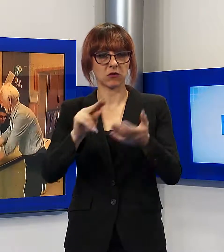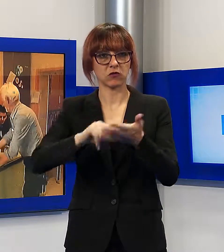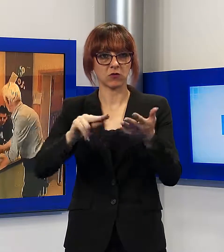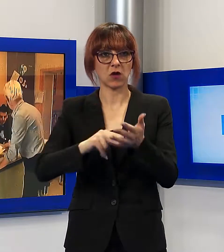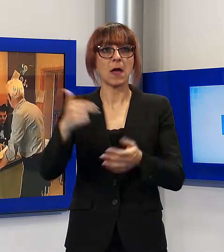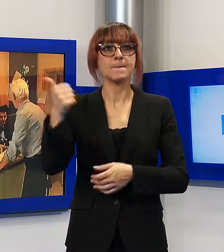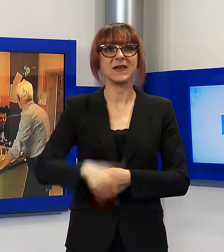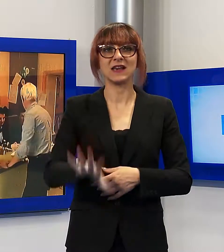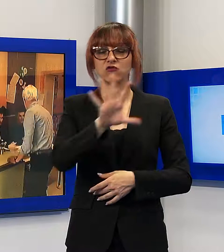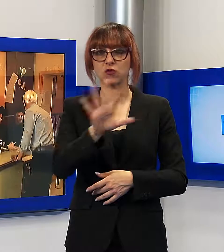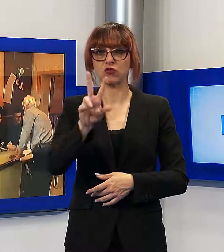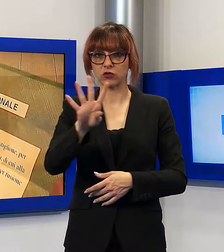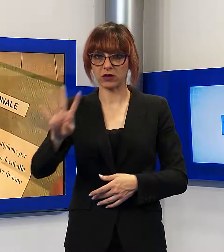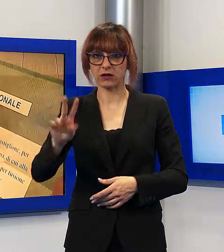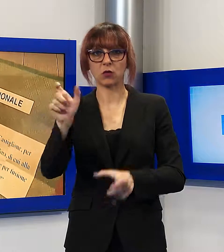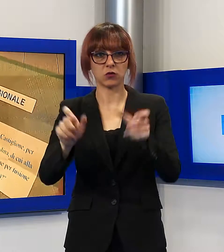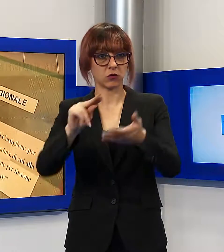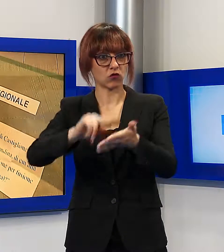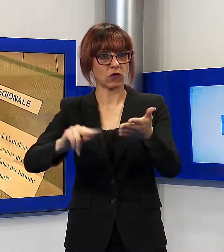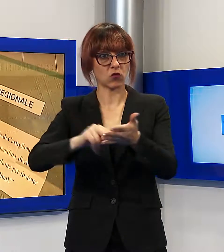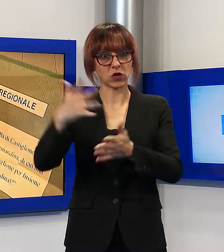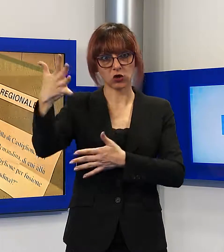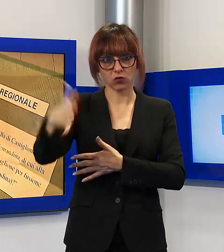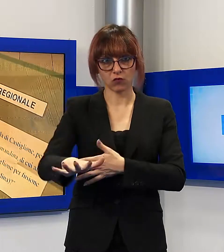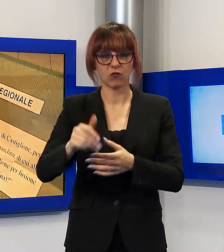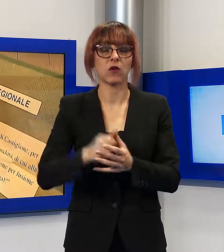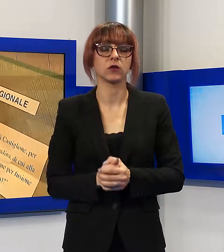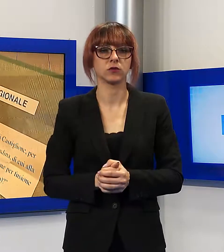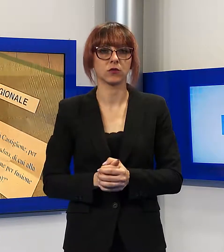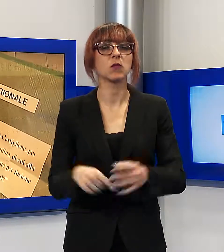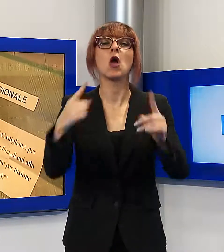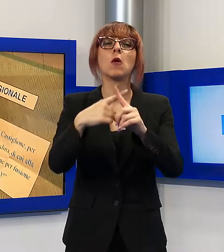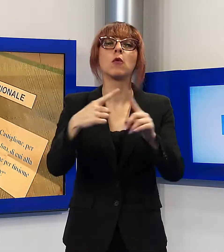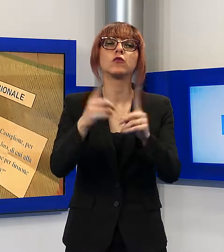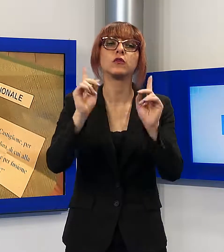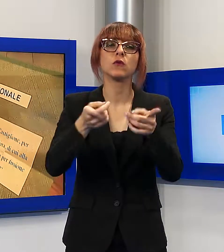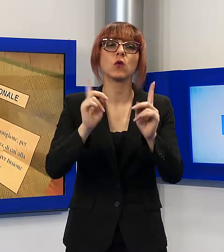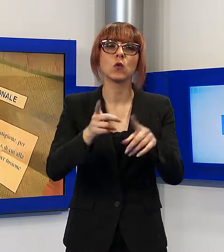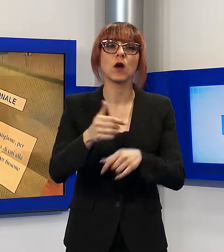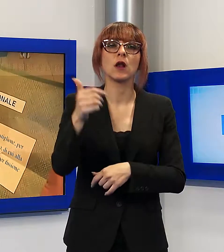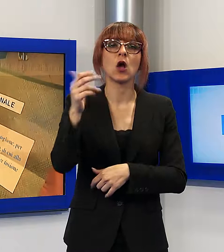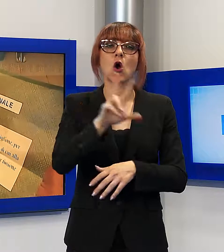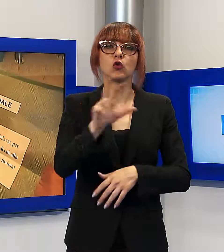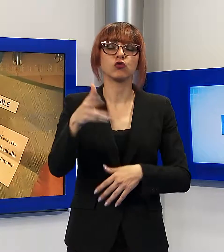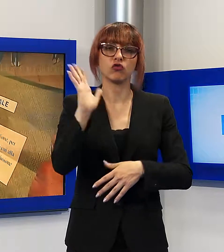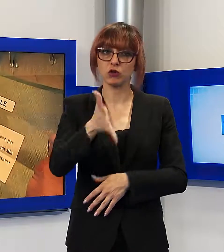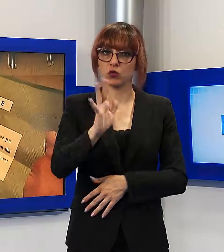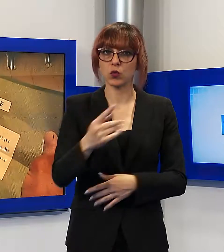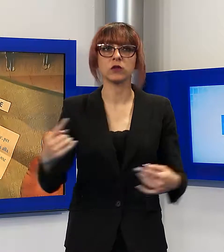.534. I cittadini che si sono espressi in modo favorevole alla fusione sono stati 815,